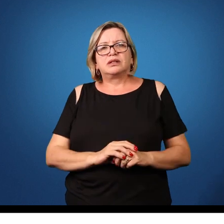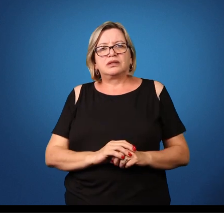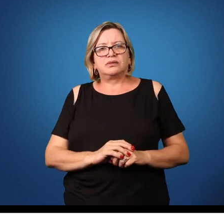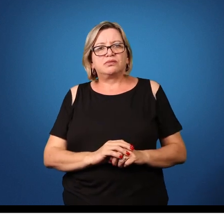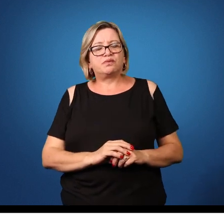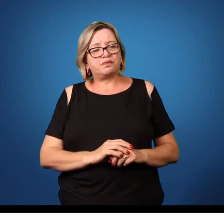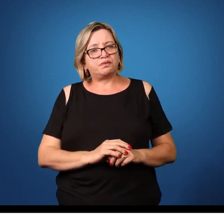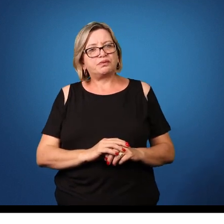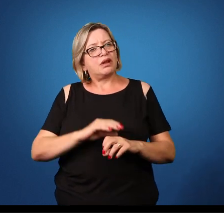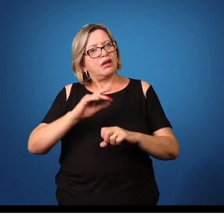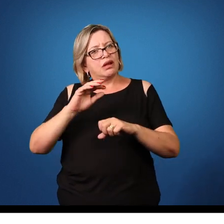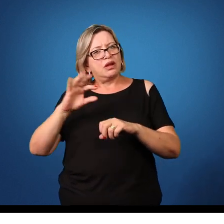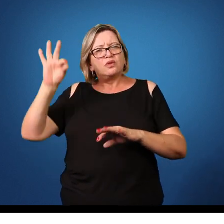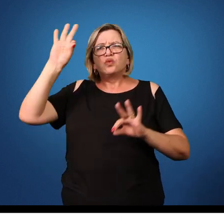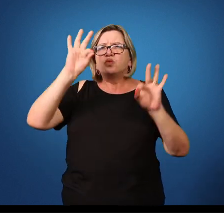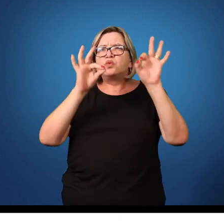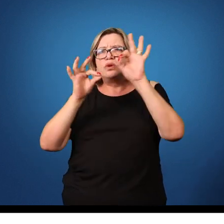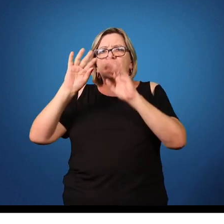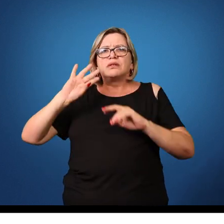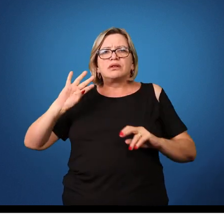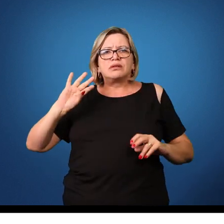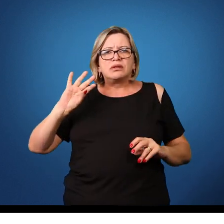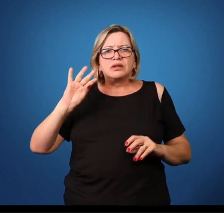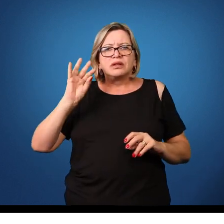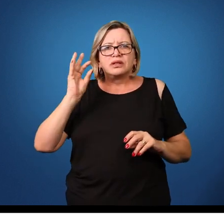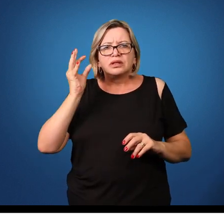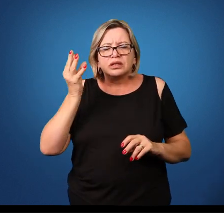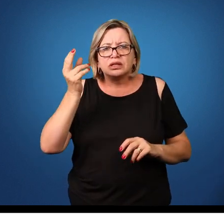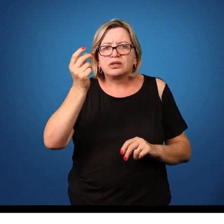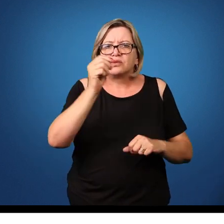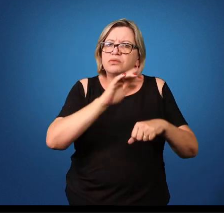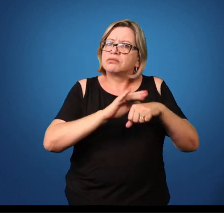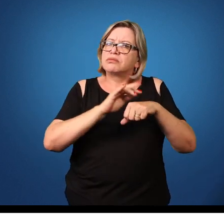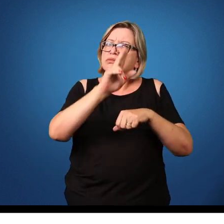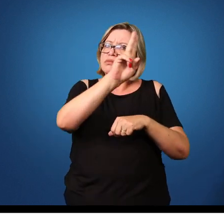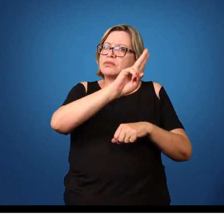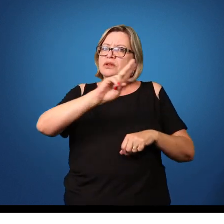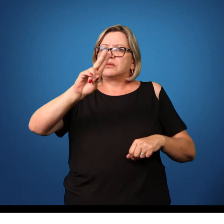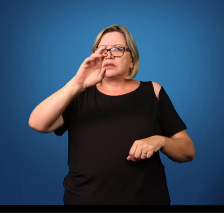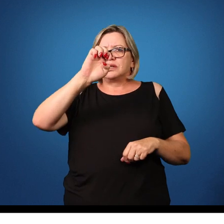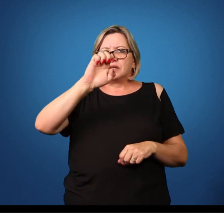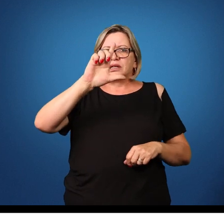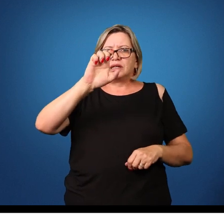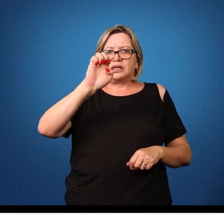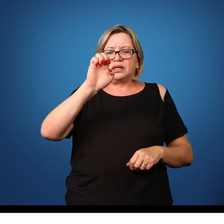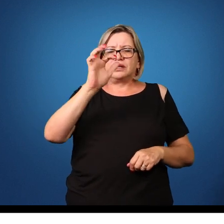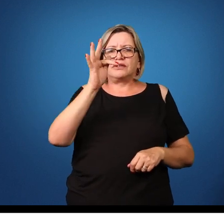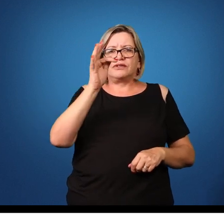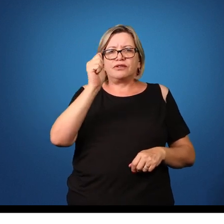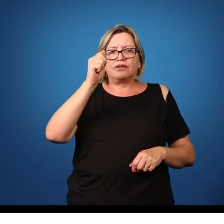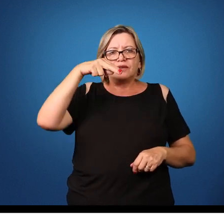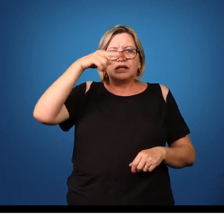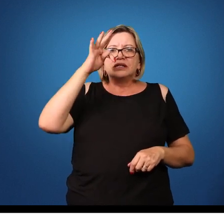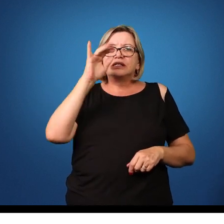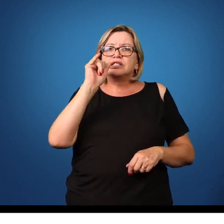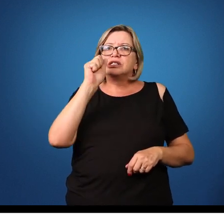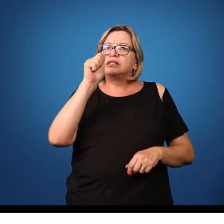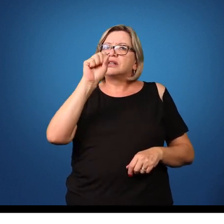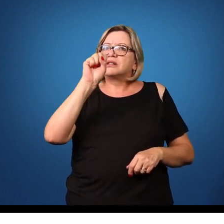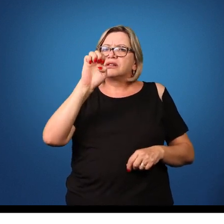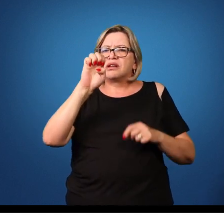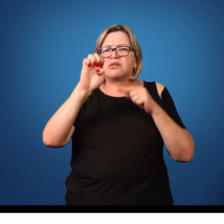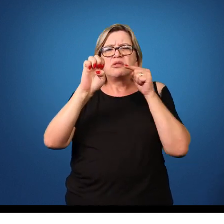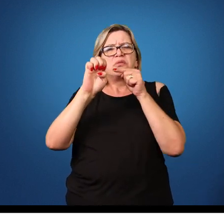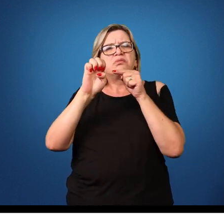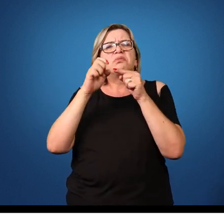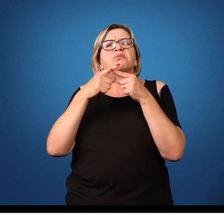Esse agente etiológico, ele causa a doença denominada elefantíase. Por que elefantíase? Porque